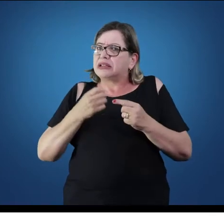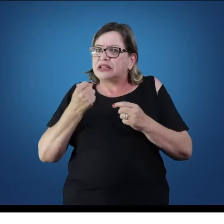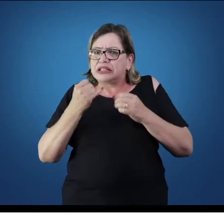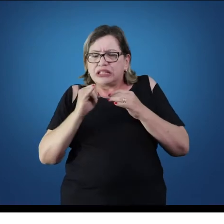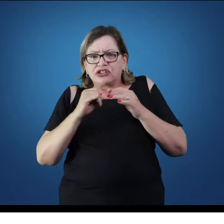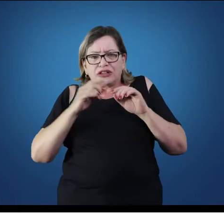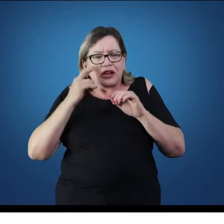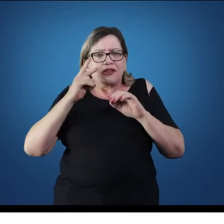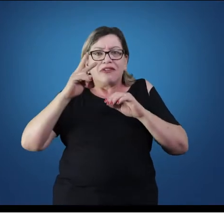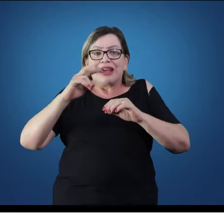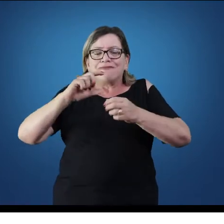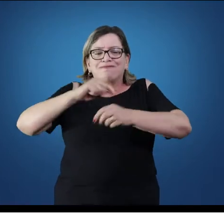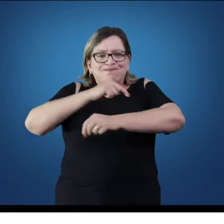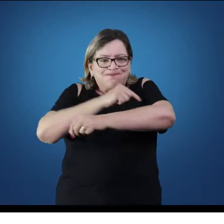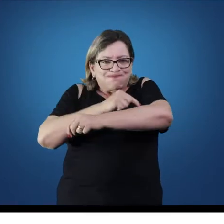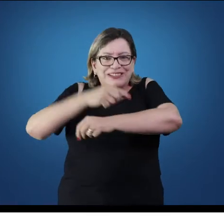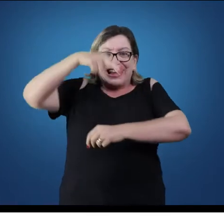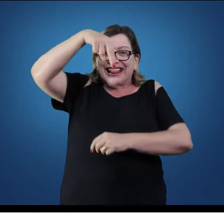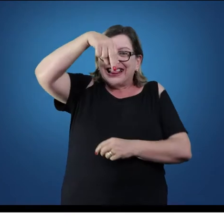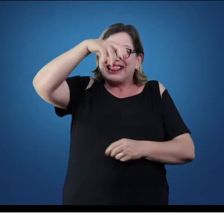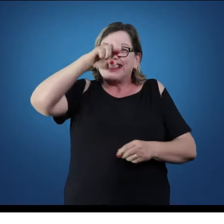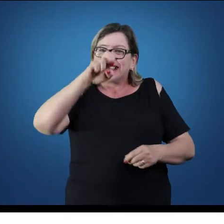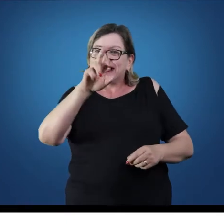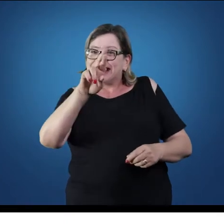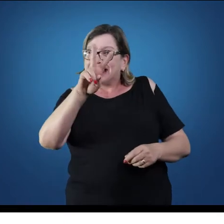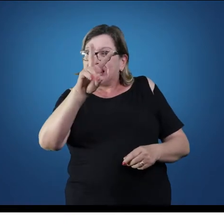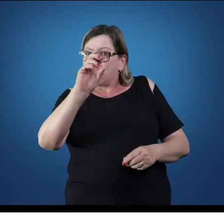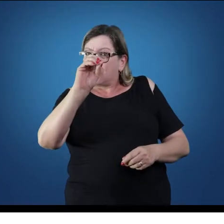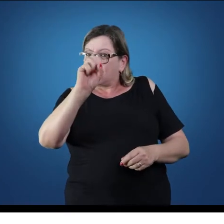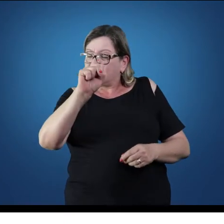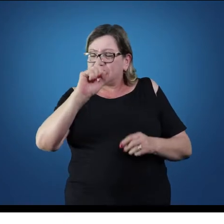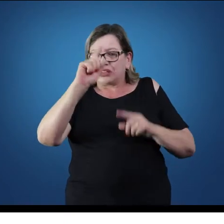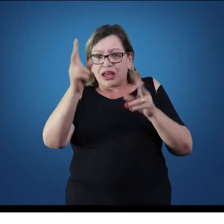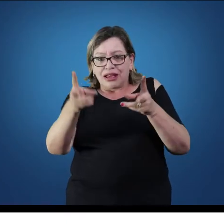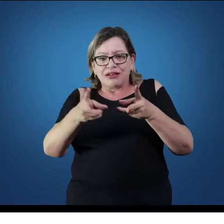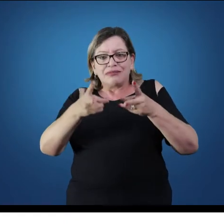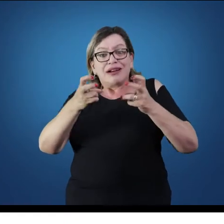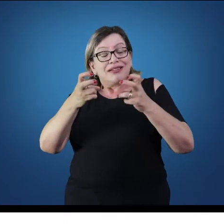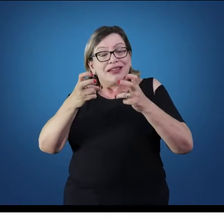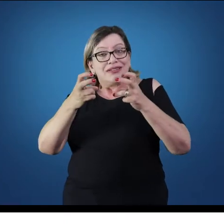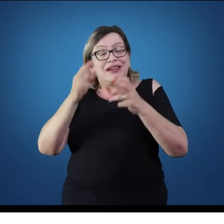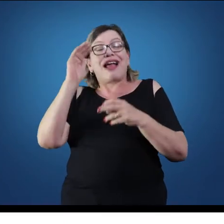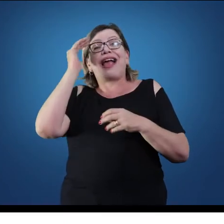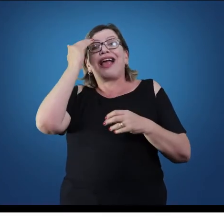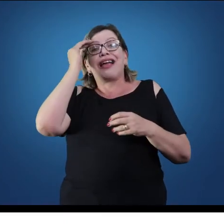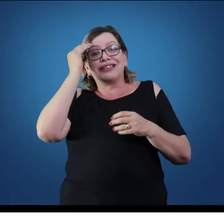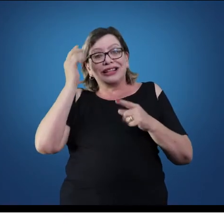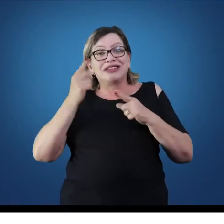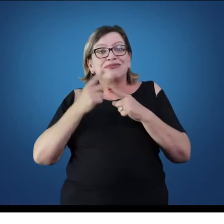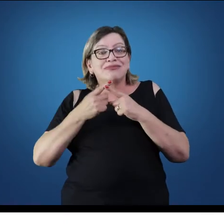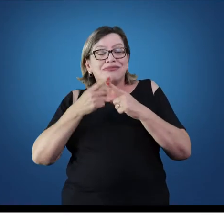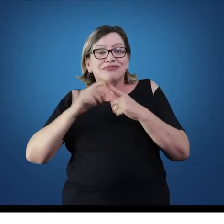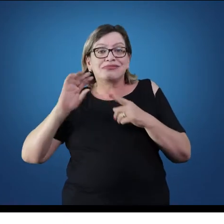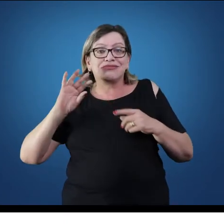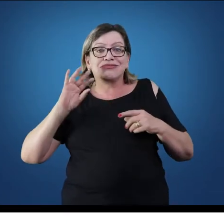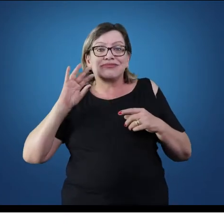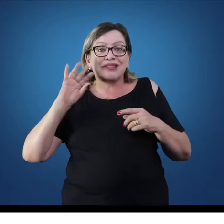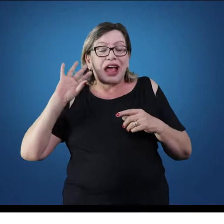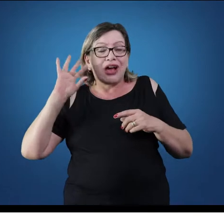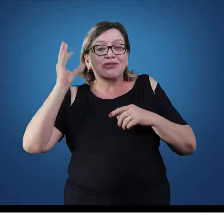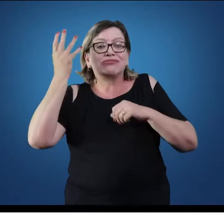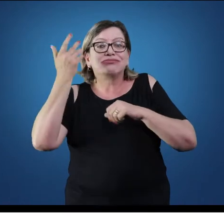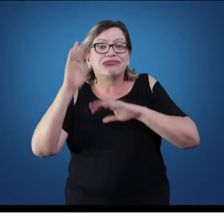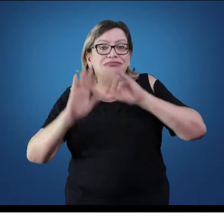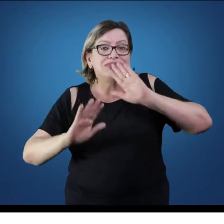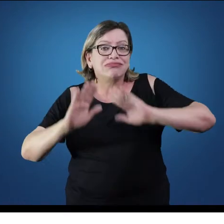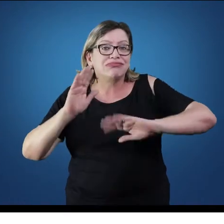pega as enervações, que são as ramificações que chegam naquele membro. E aí a gente vai entender algumas patologias ligadas ao